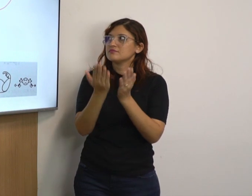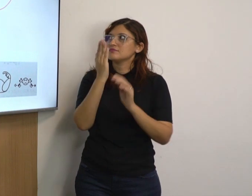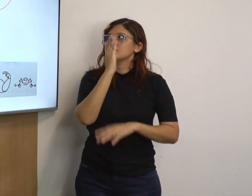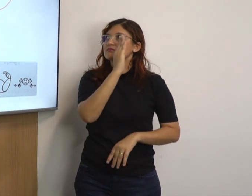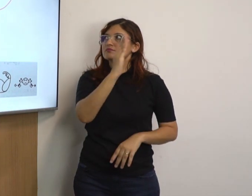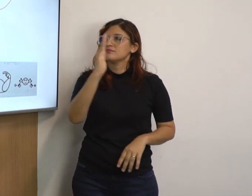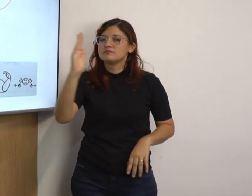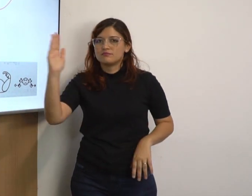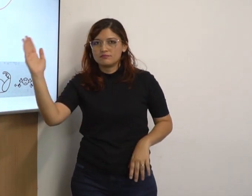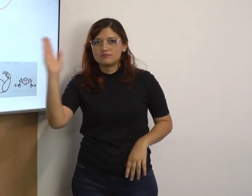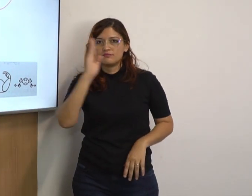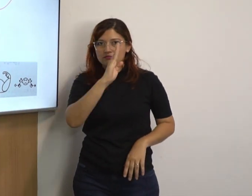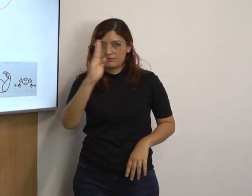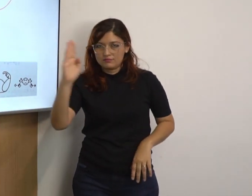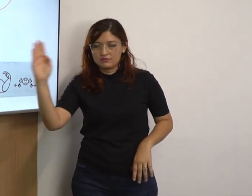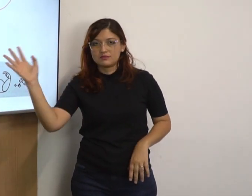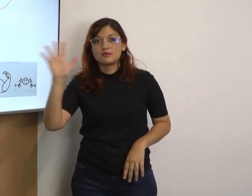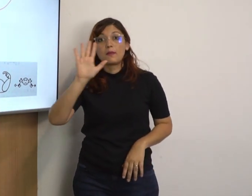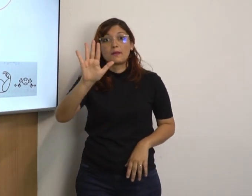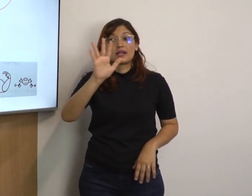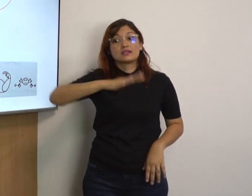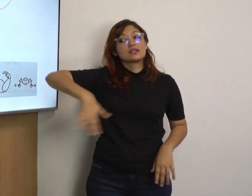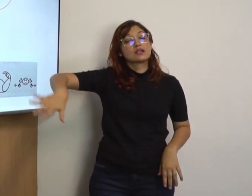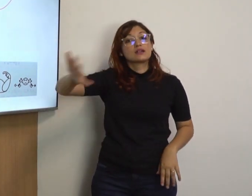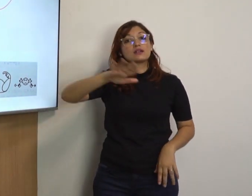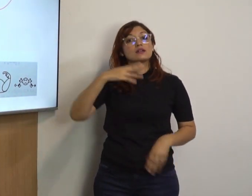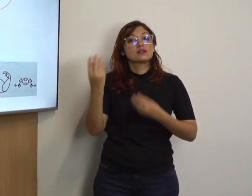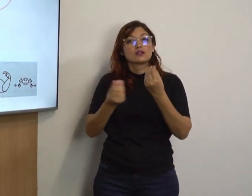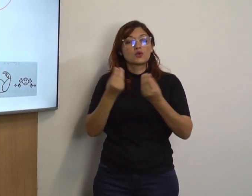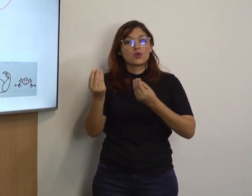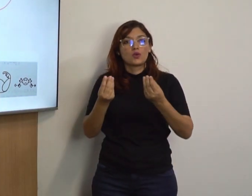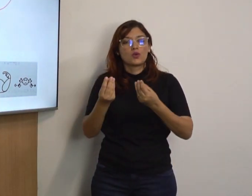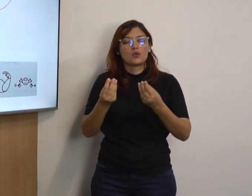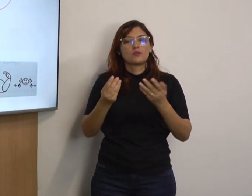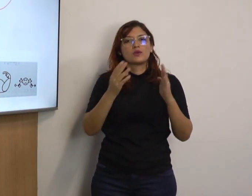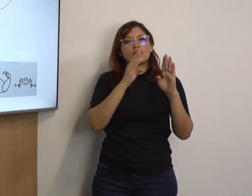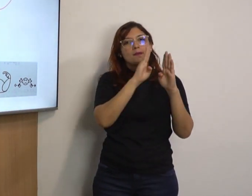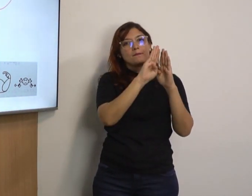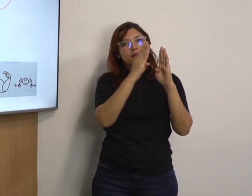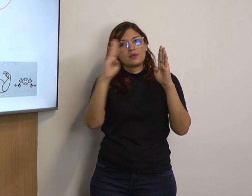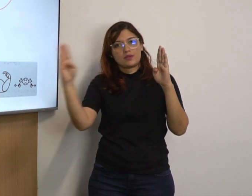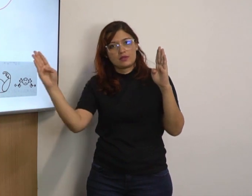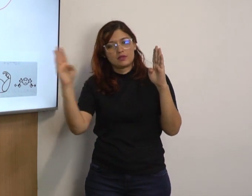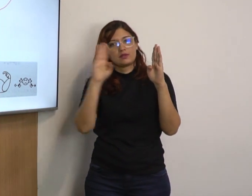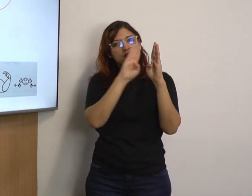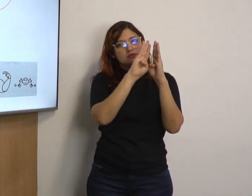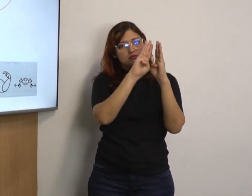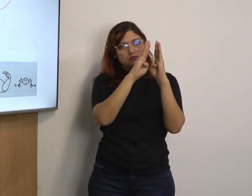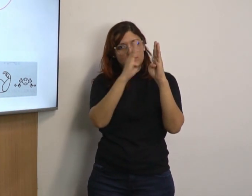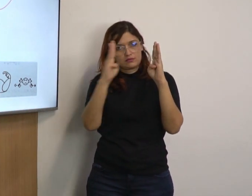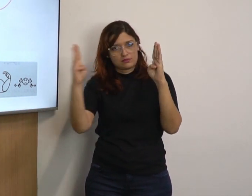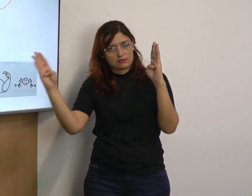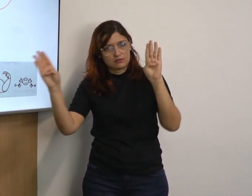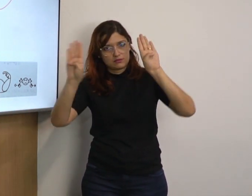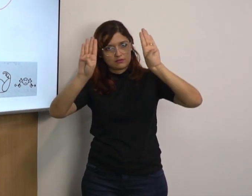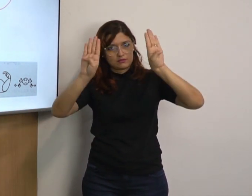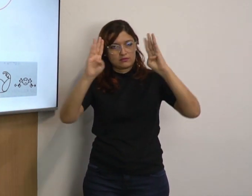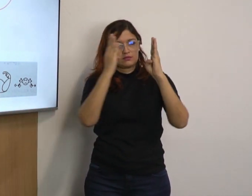Veja o sinal biblioteca. Mas aqui na região, é mais comum ver esse